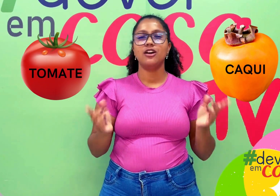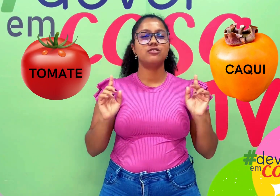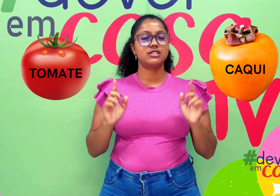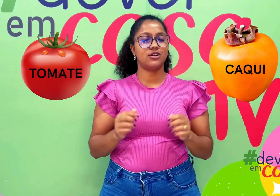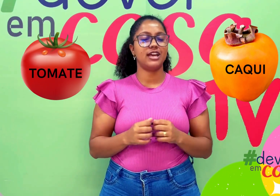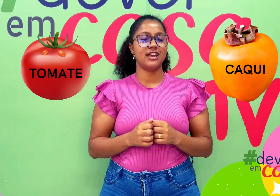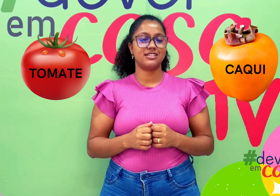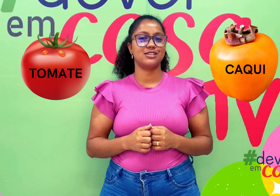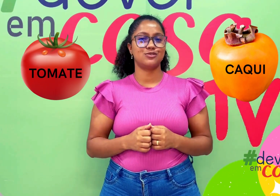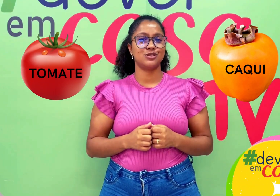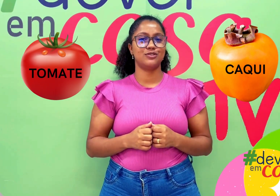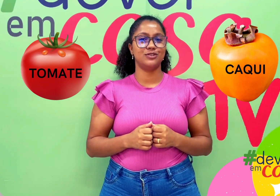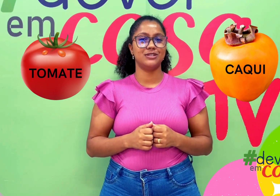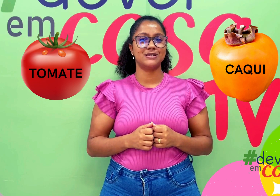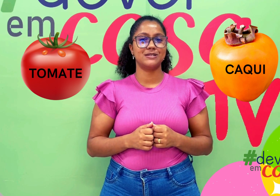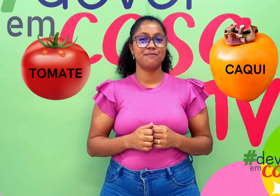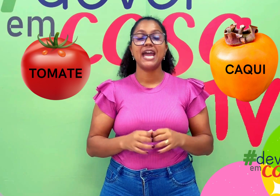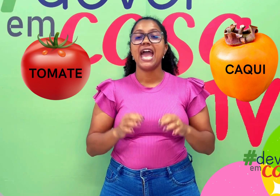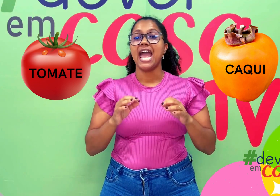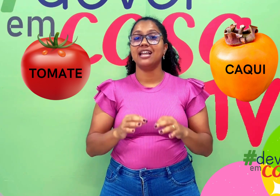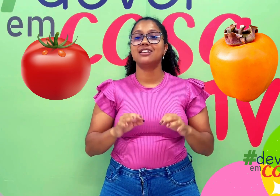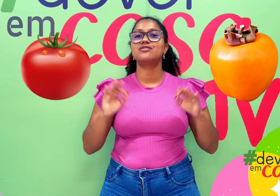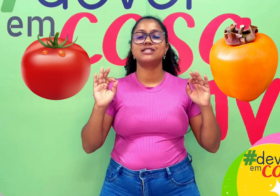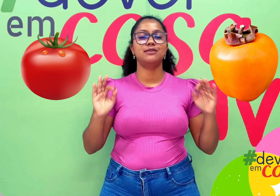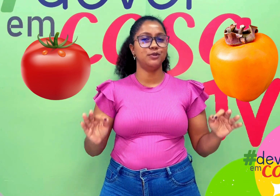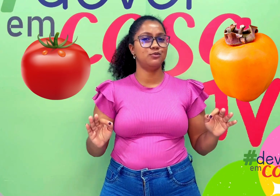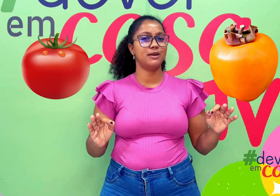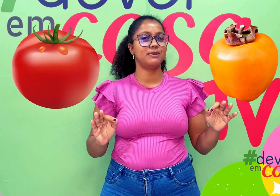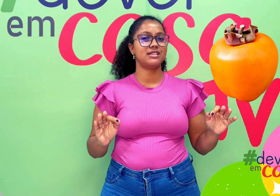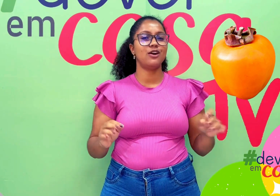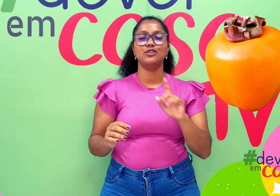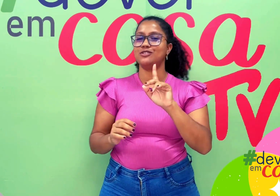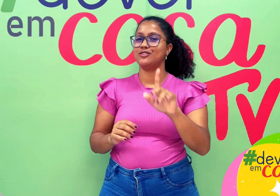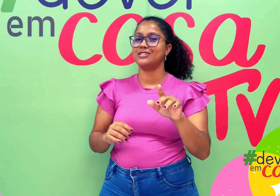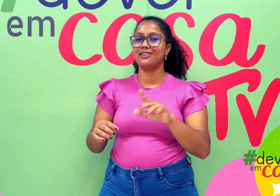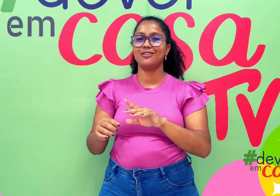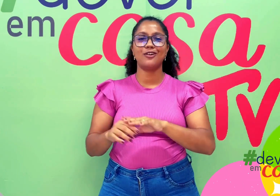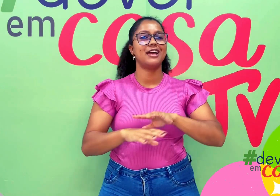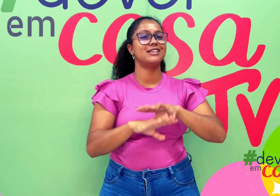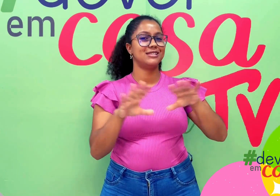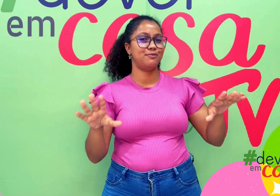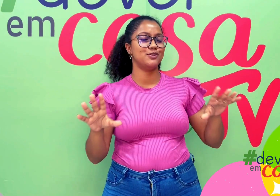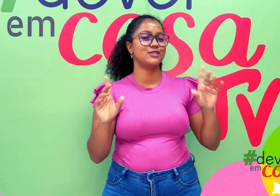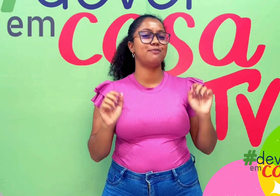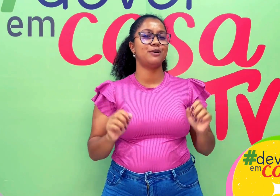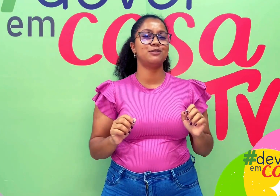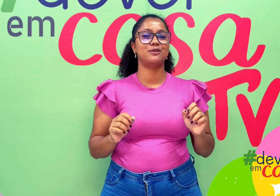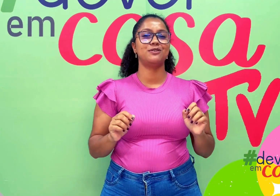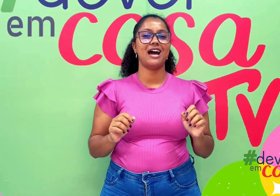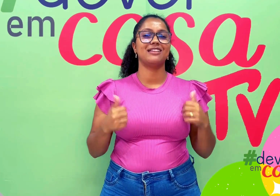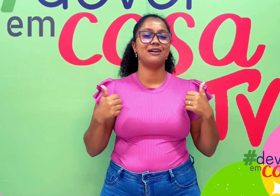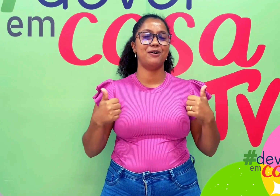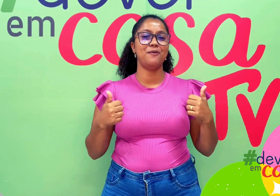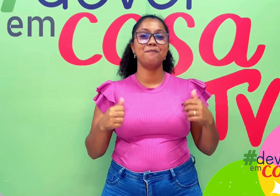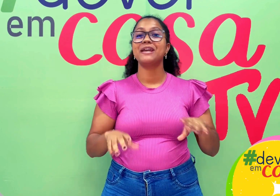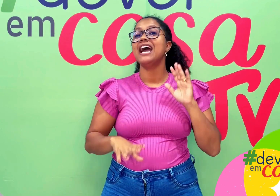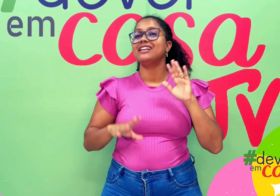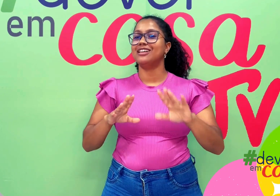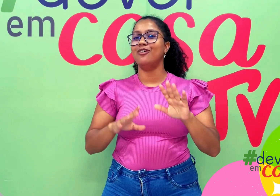Você conhece essas duas frutas? Elas fazem muito bem para a saúde. você não conhece, depois você pode procurar, tá bom? Então,